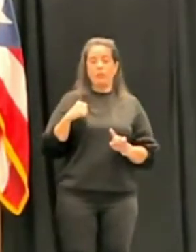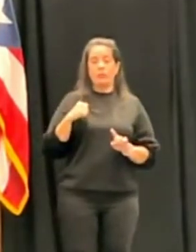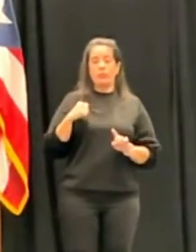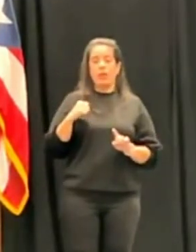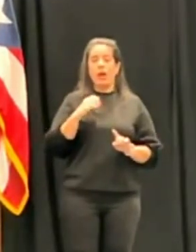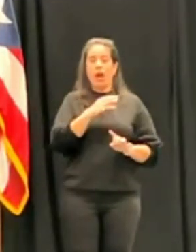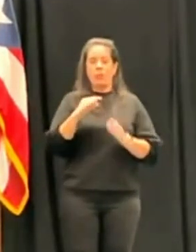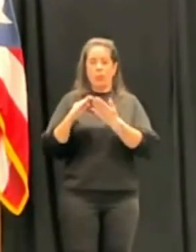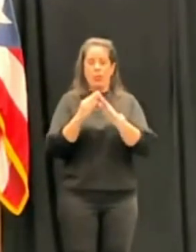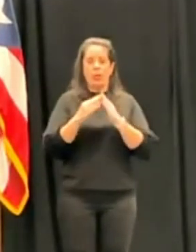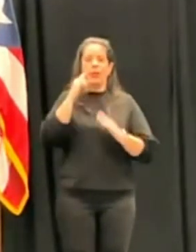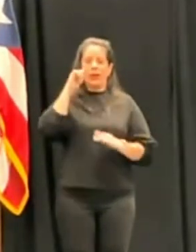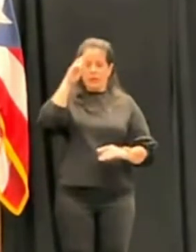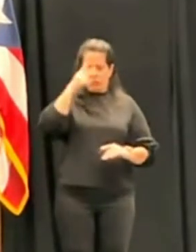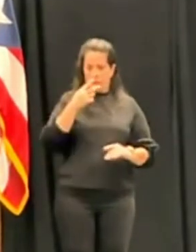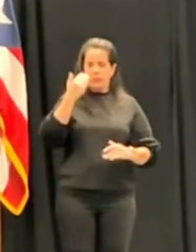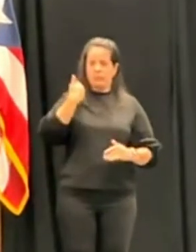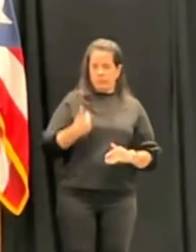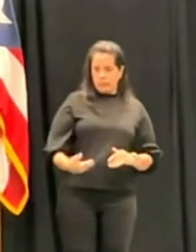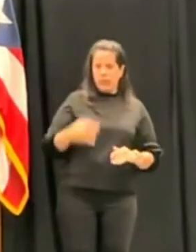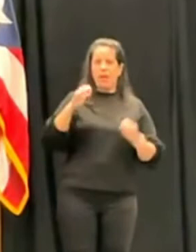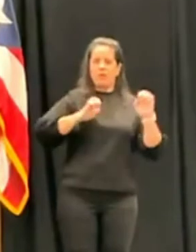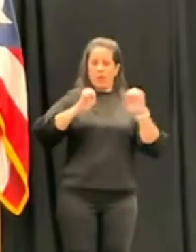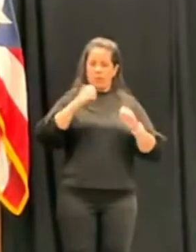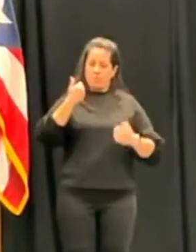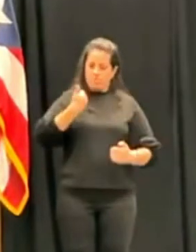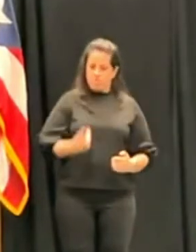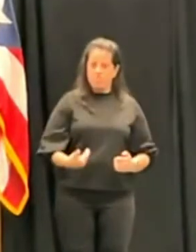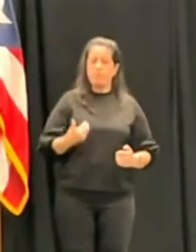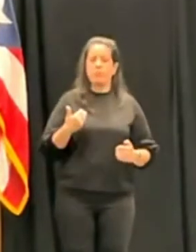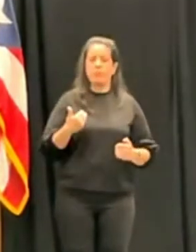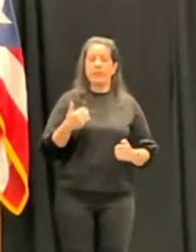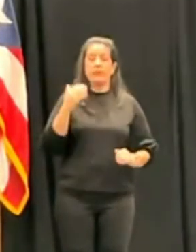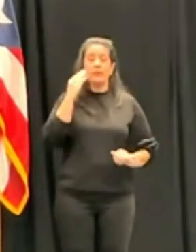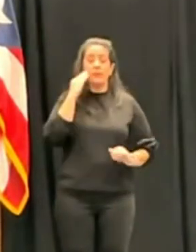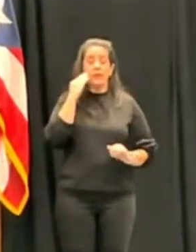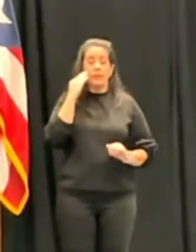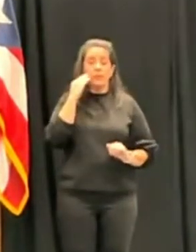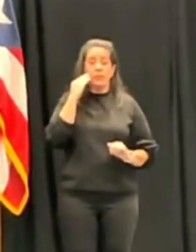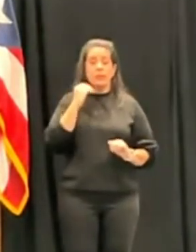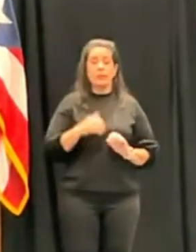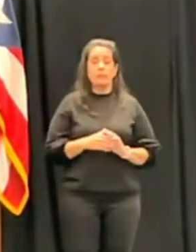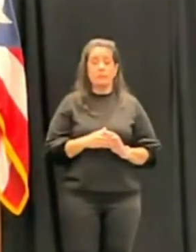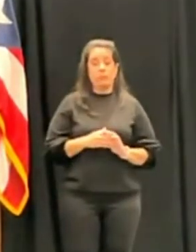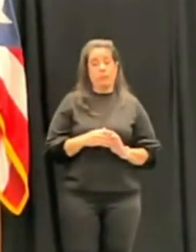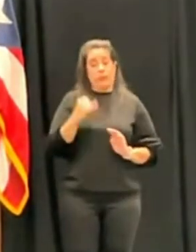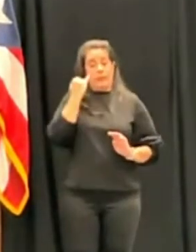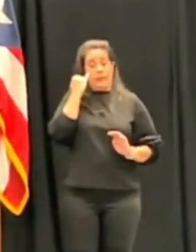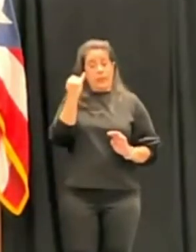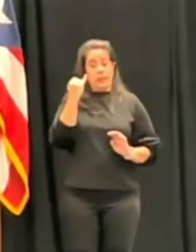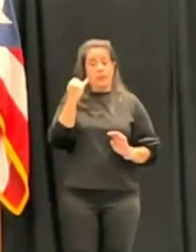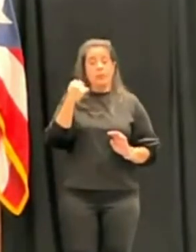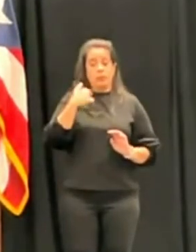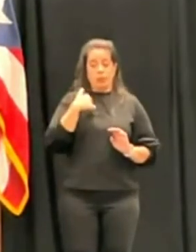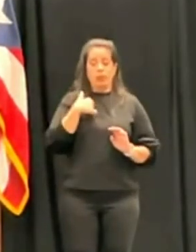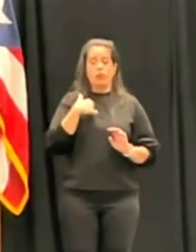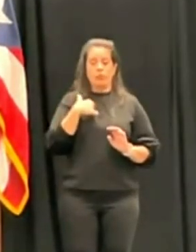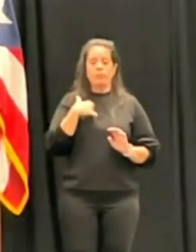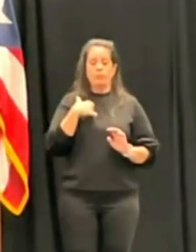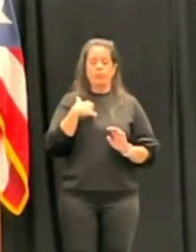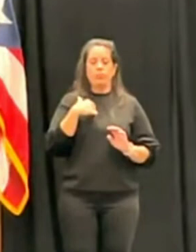pueblo para que me conozcan, para que me evalúen y para que consideren y si yo pues merezco esa